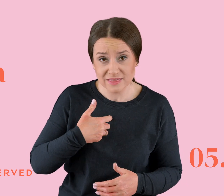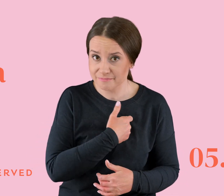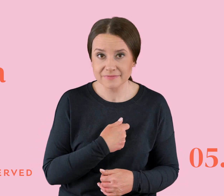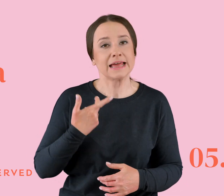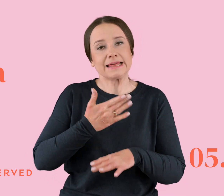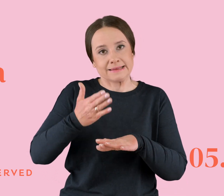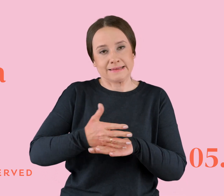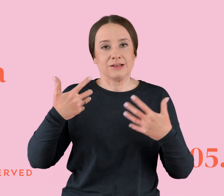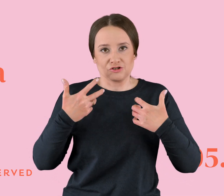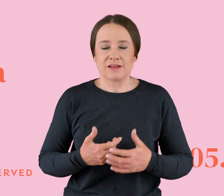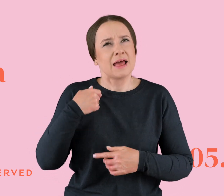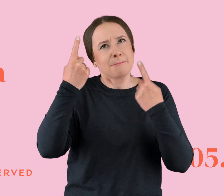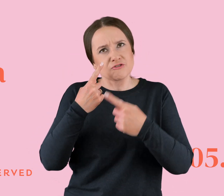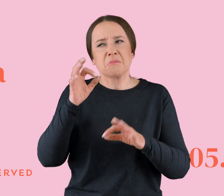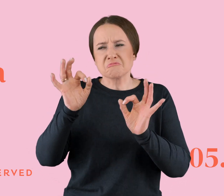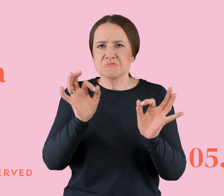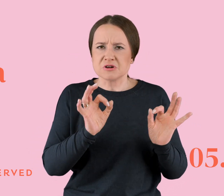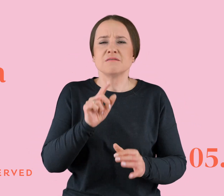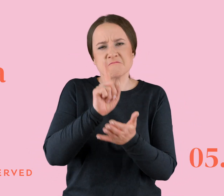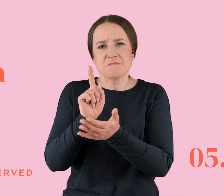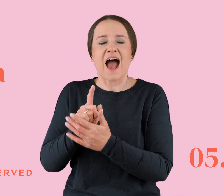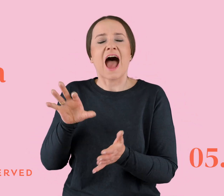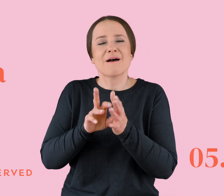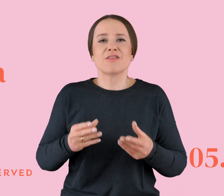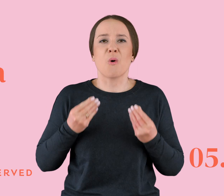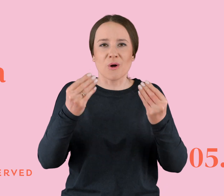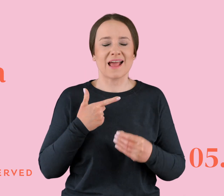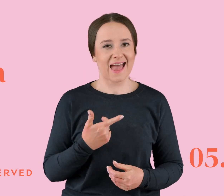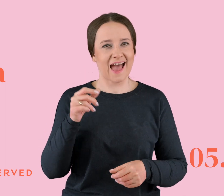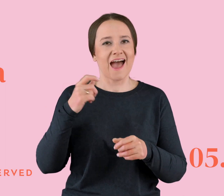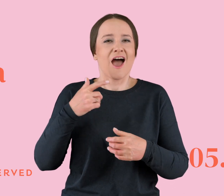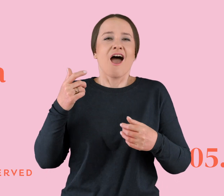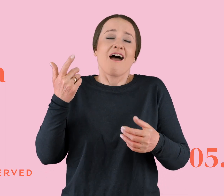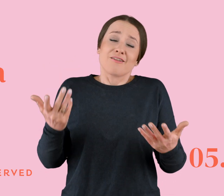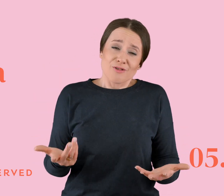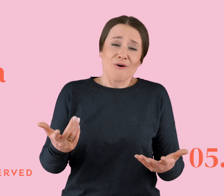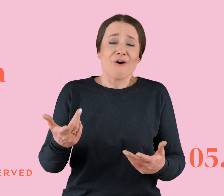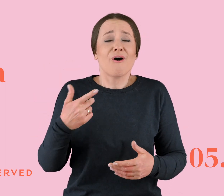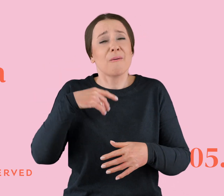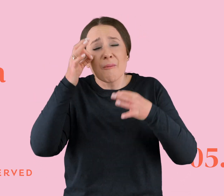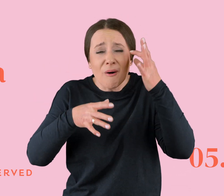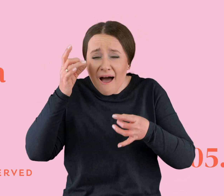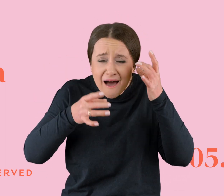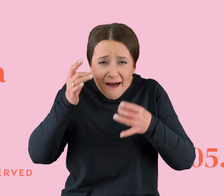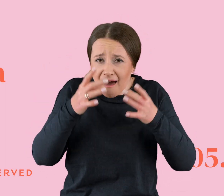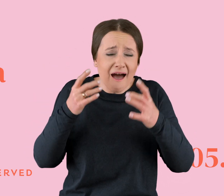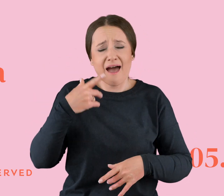dalej i myślałem, że nawet mi to wychodzi aż do pewnych urodzin, gdzie lekko mówiąc straciłem kontrolę i urodziny spędziłem płacząc, a raczej histeryzując. Nie miałem żadnego